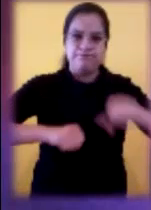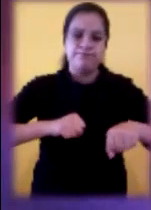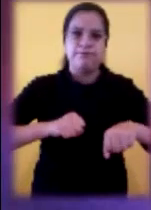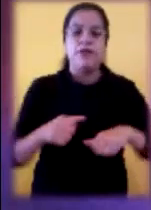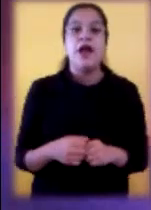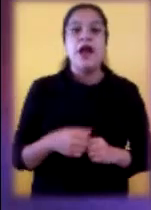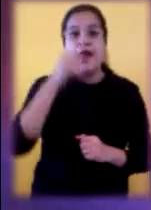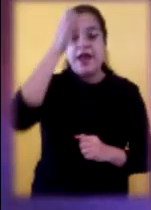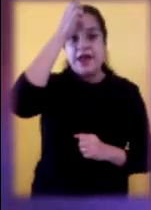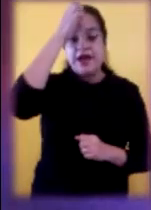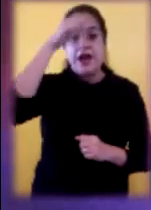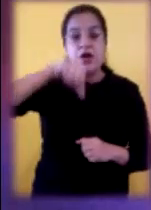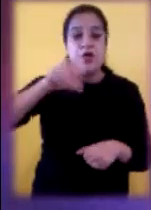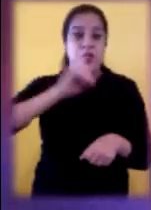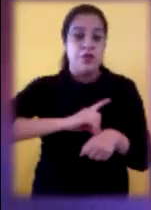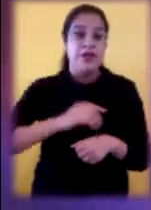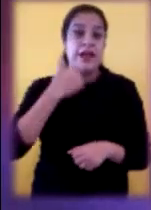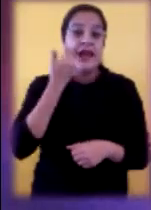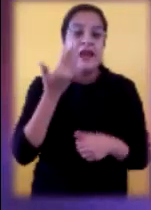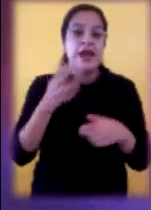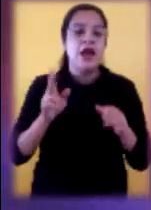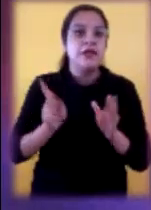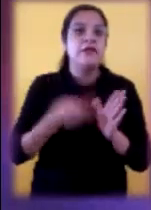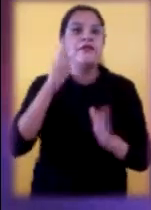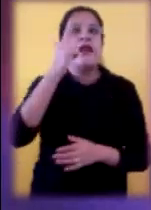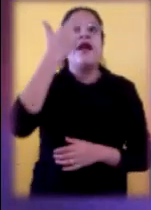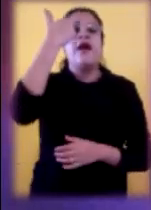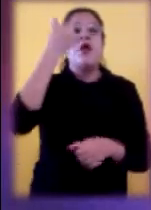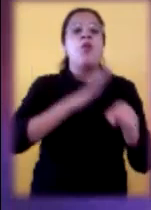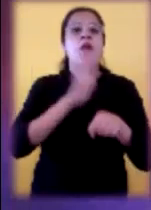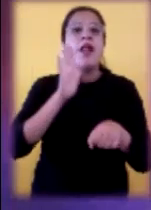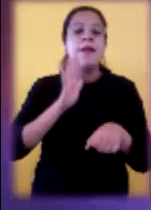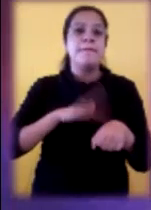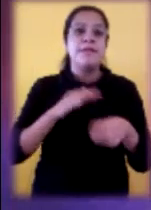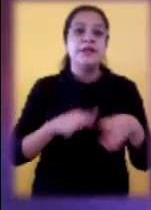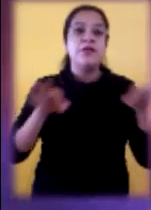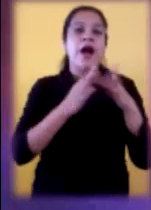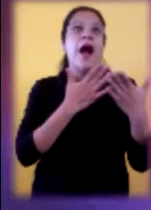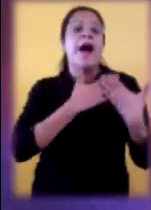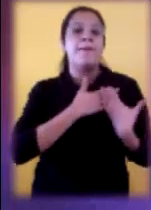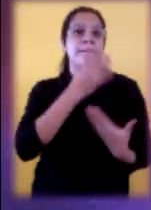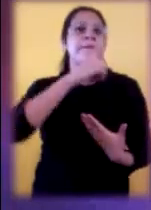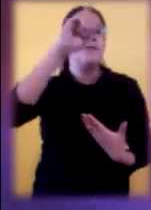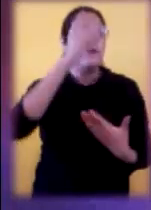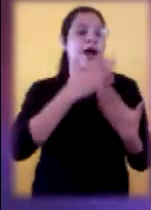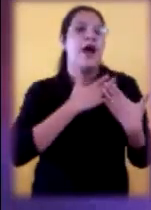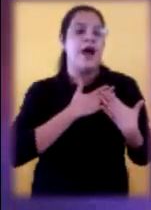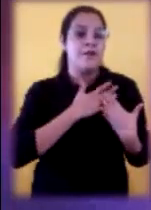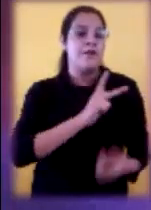El Evangelio de este día quiere que retomemos el fin esencial del hombre, amar a Dios y amar al prójimo.